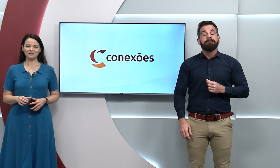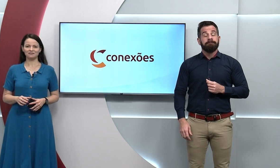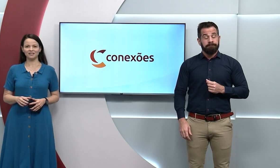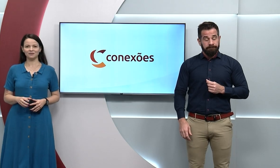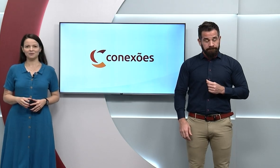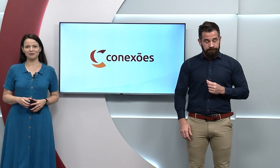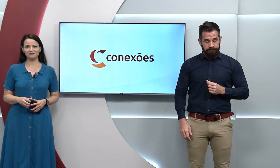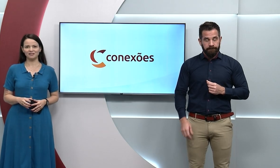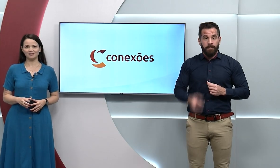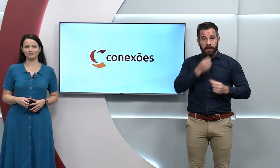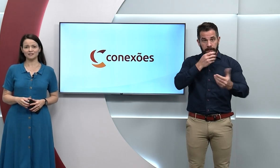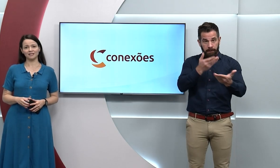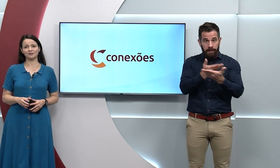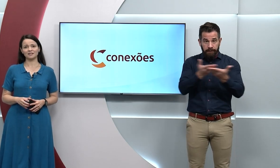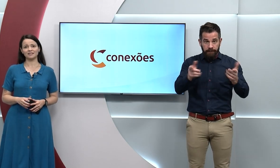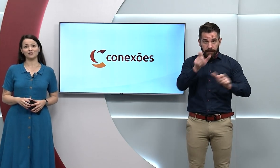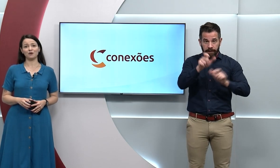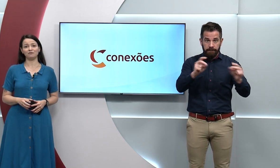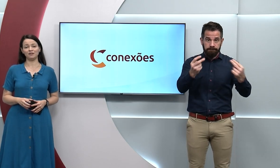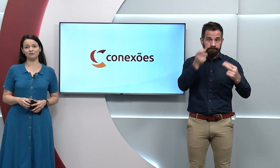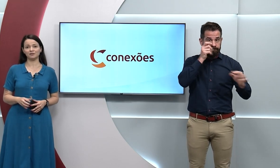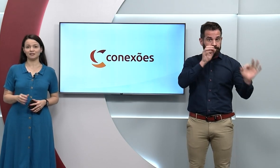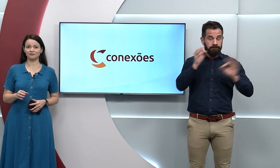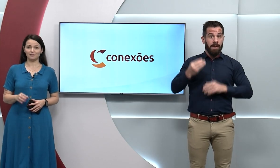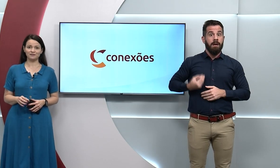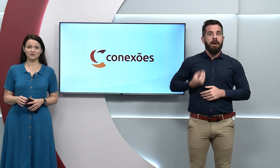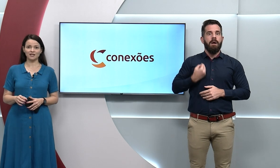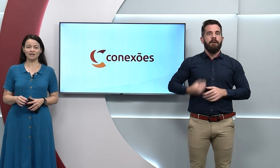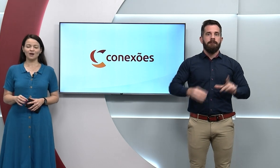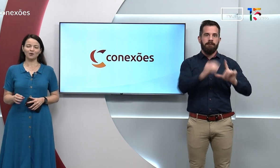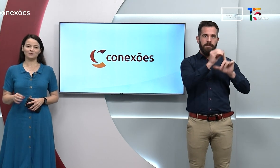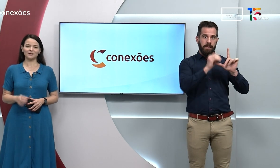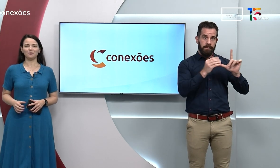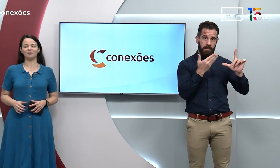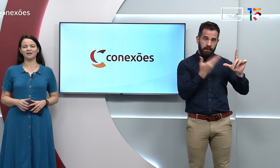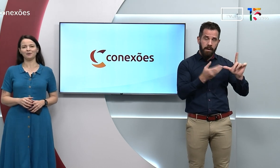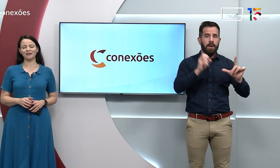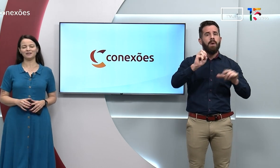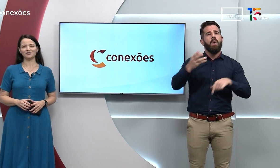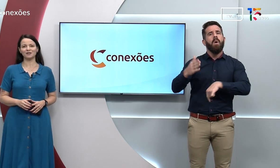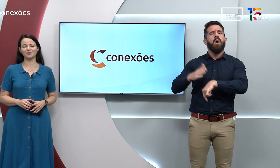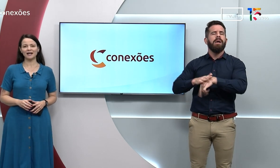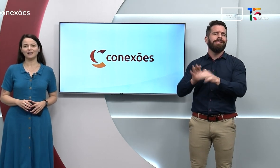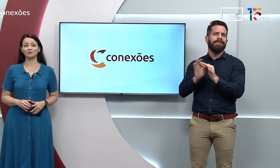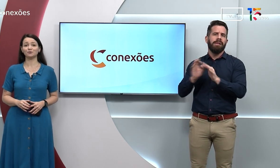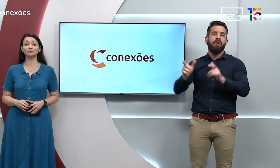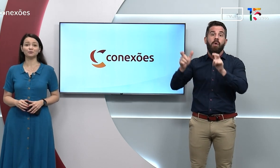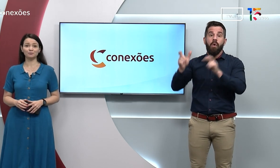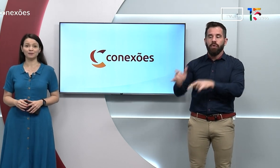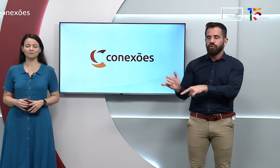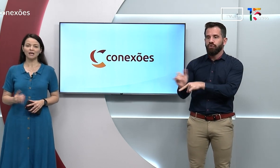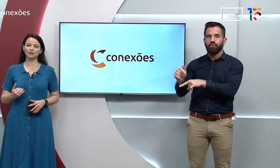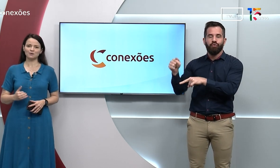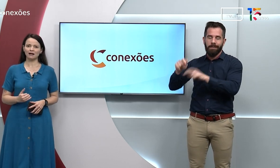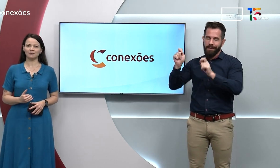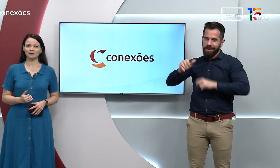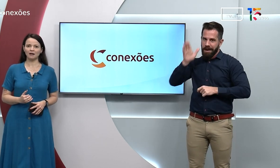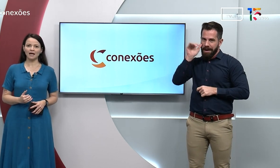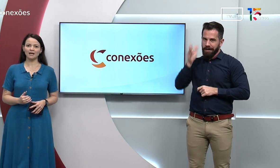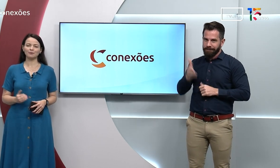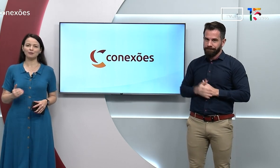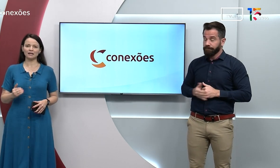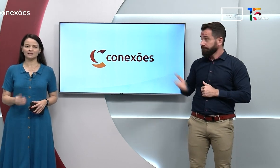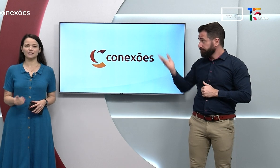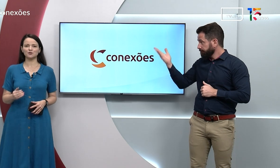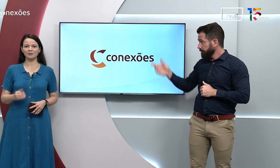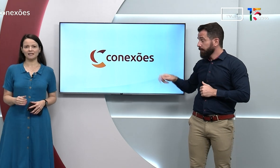Seja bem-vindo e bem-vinda você que nos assiste ao vivo na TVUFG ou nos acompanha em qualquer dia e horário no YouTube. Eu sou a Camila